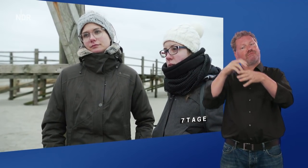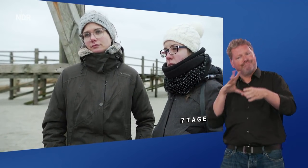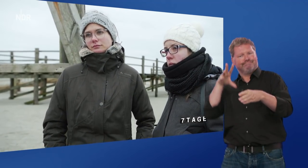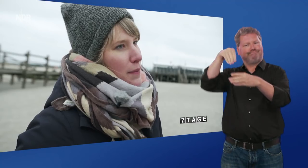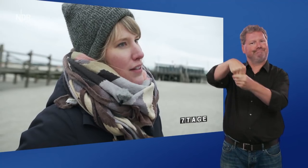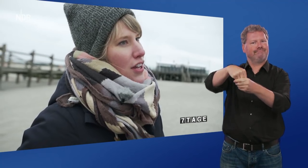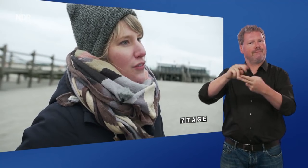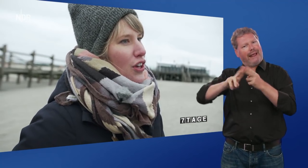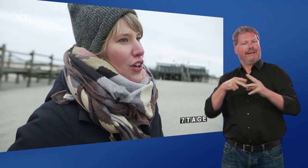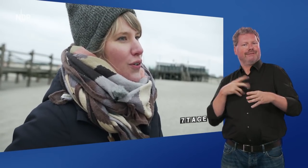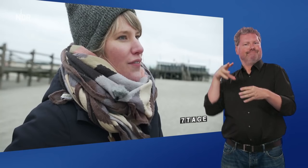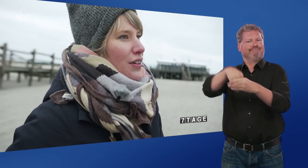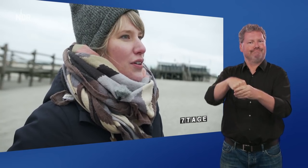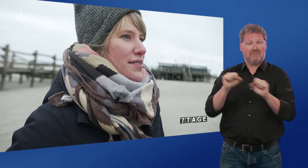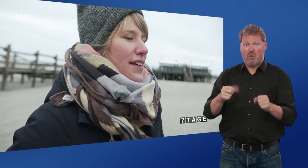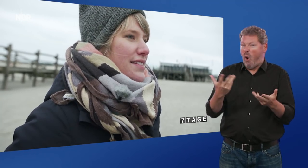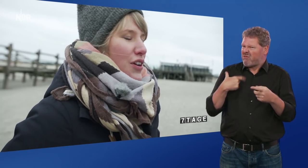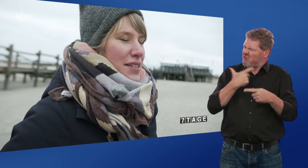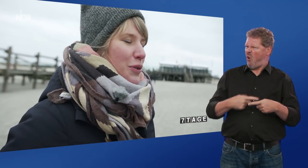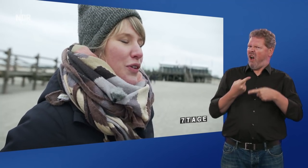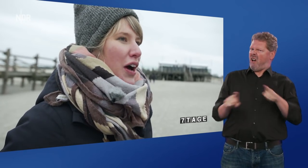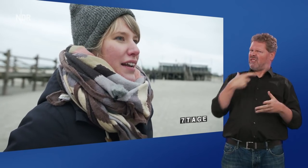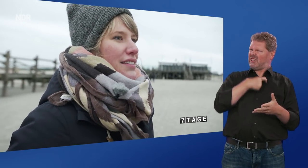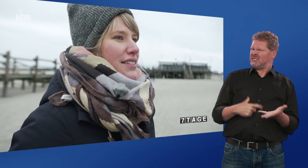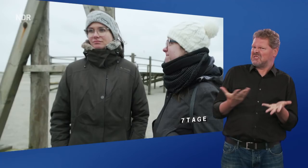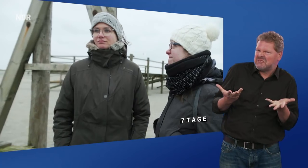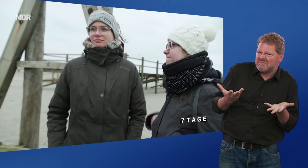Gemeinschaft? oder wäre es trotzdem irgendwie noch anders? wie